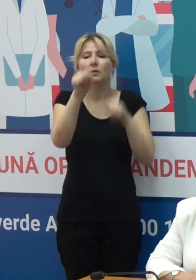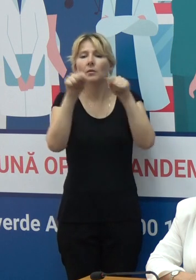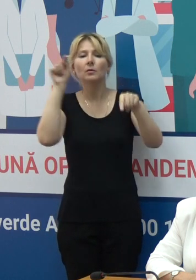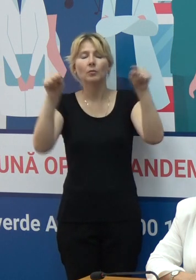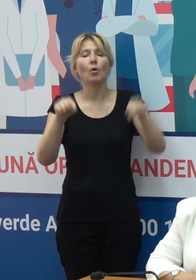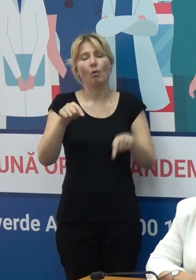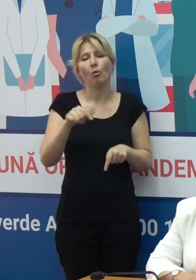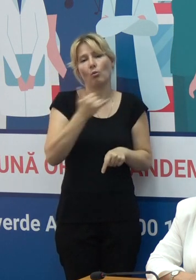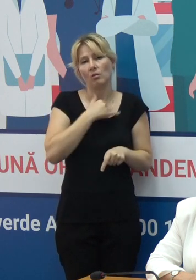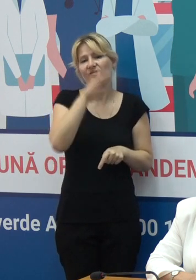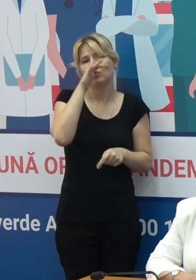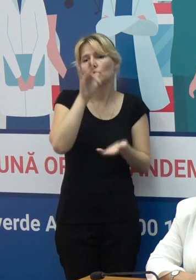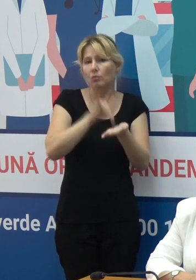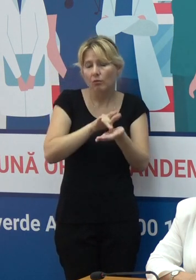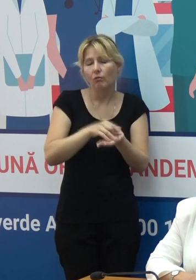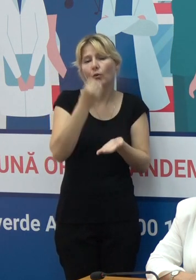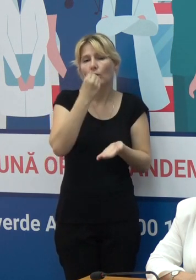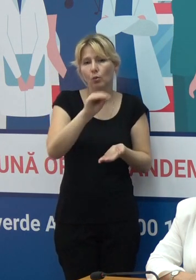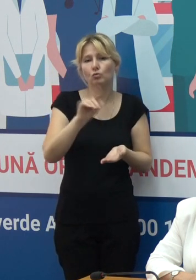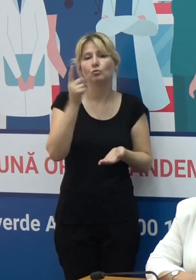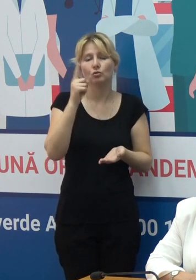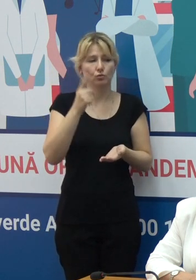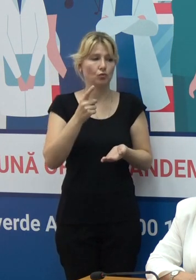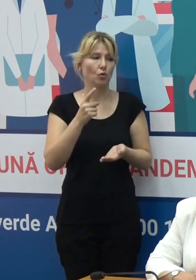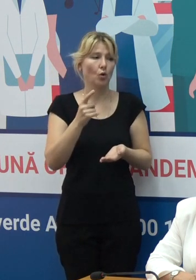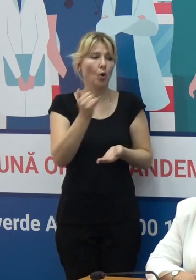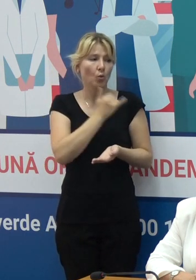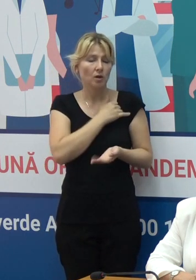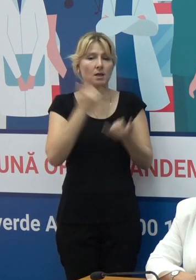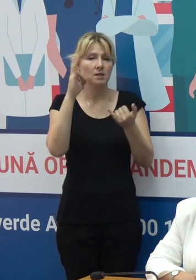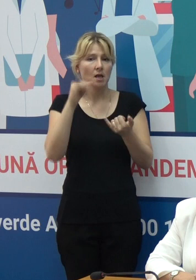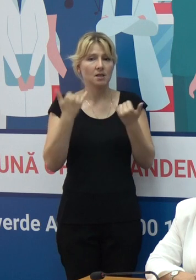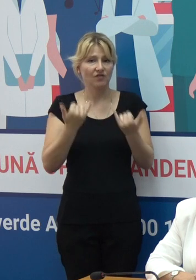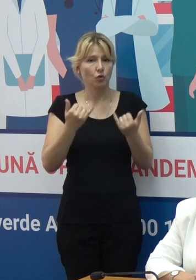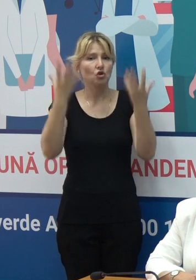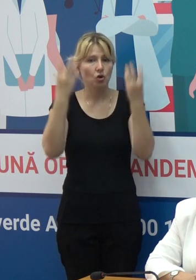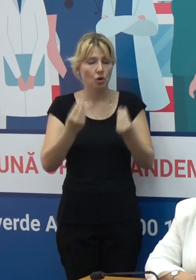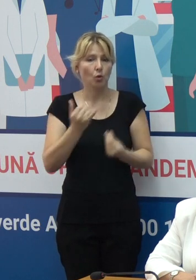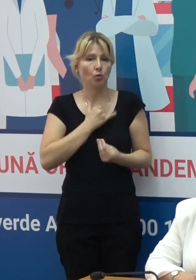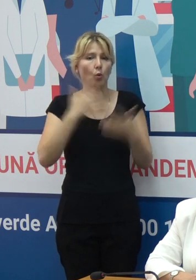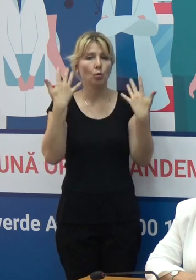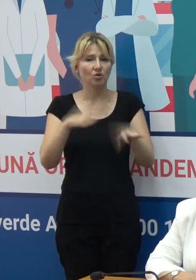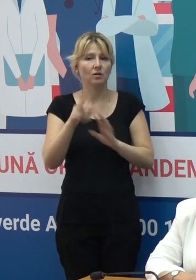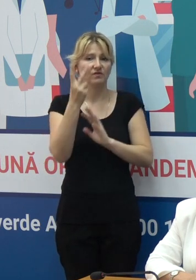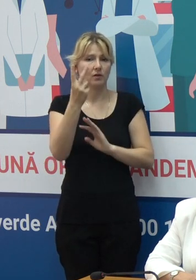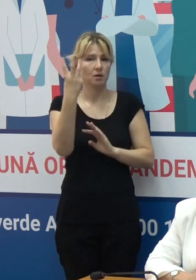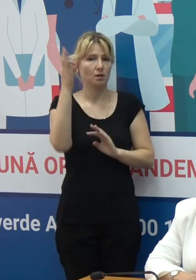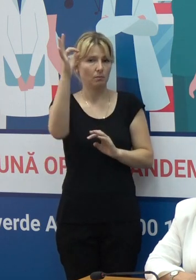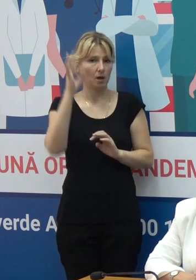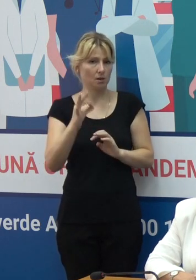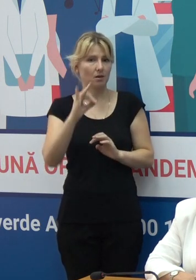municipiul Chișineu, unde la data de azi avem în jur de 23%